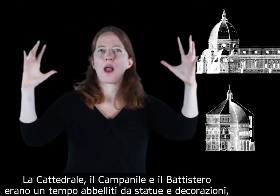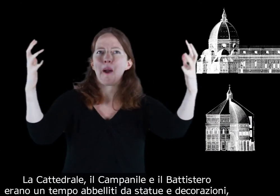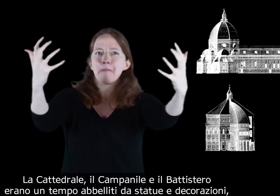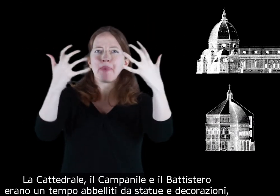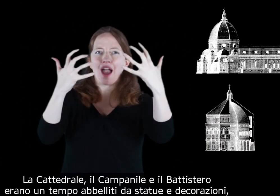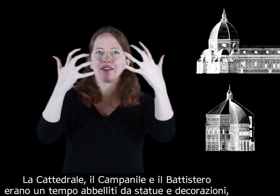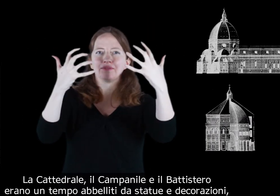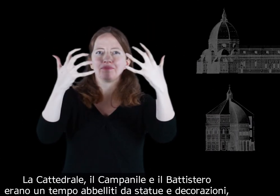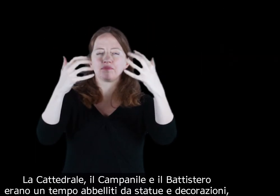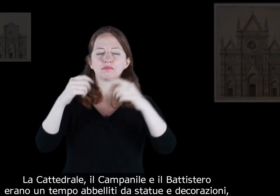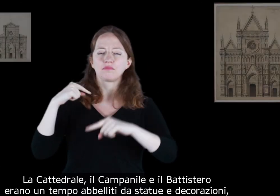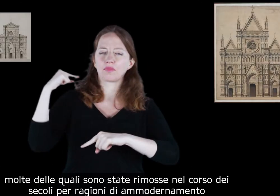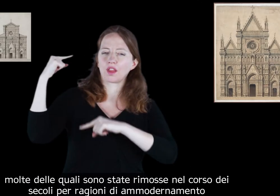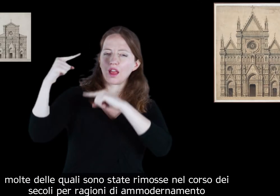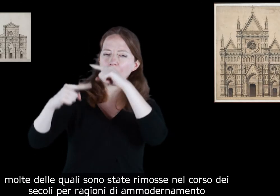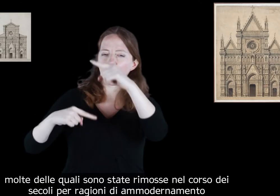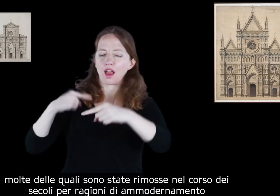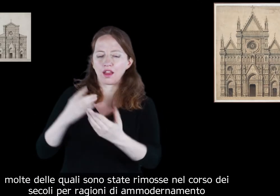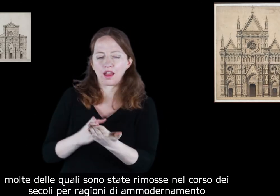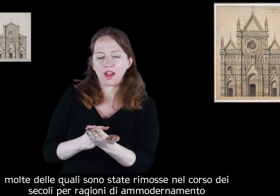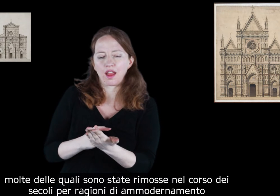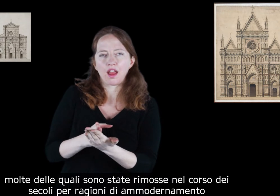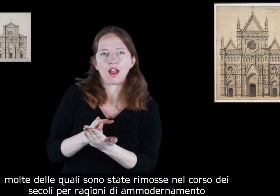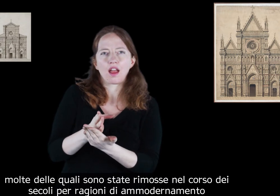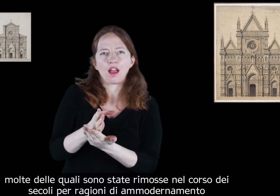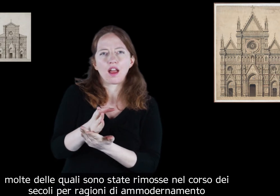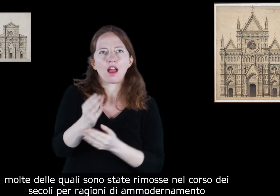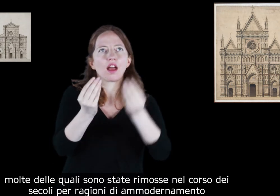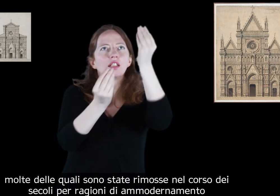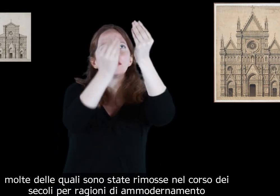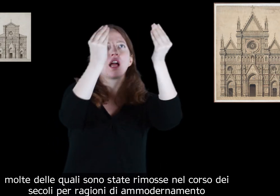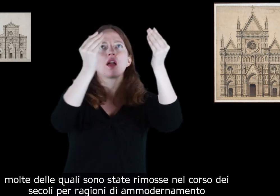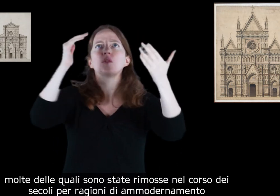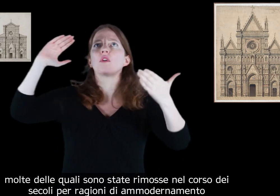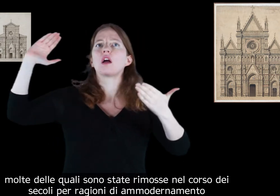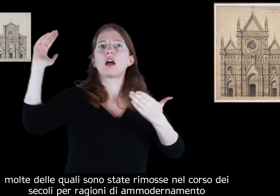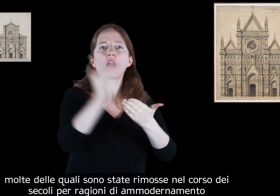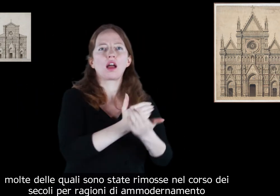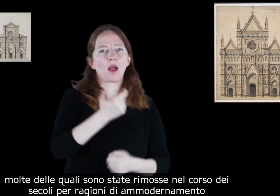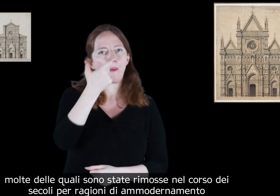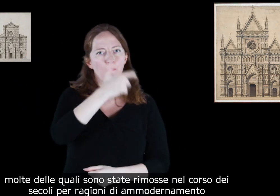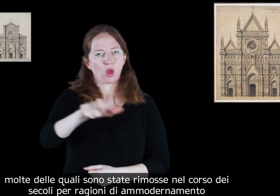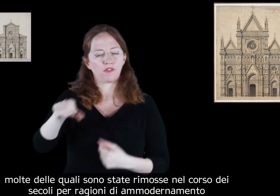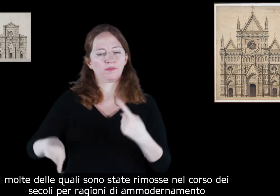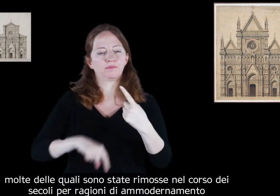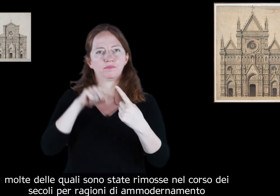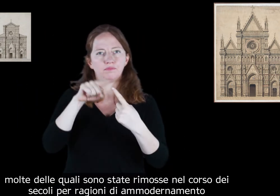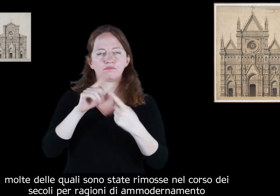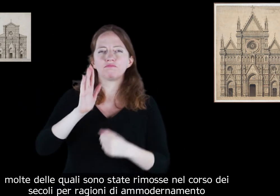e decorazioni, molte delle quali sono state rimosse nel corso dei secoli per ragioni di ammodernamento